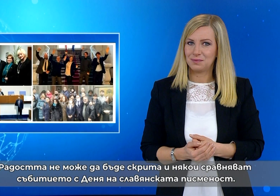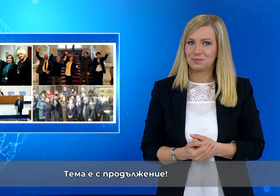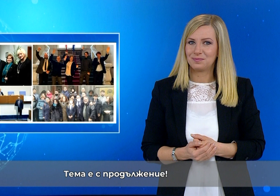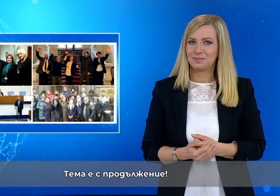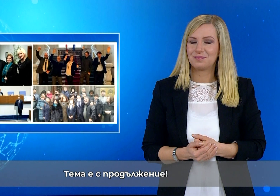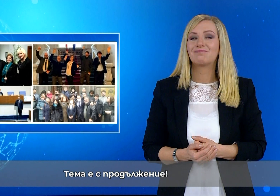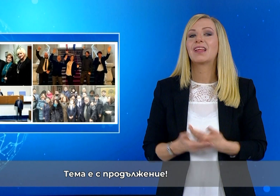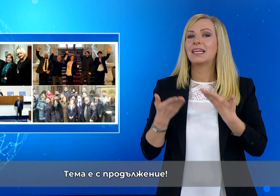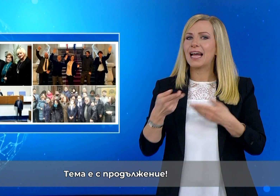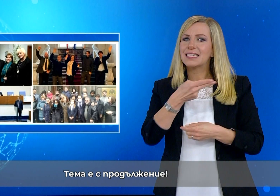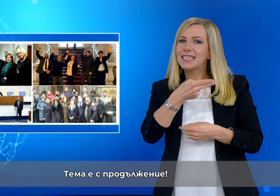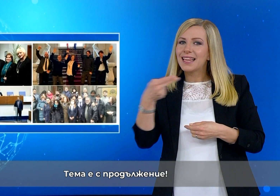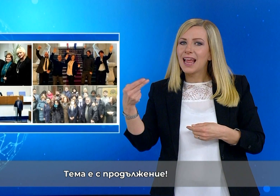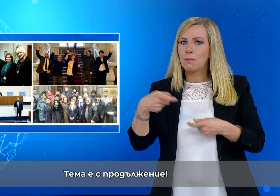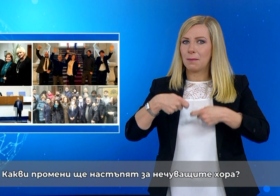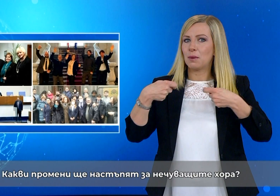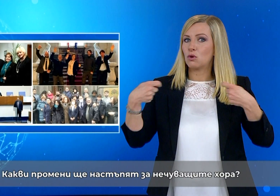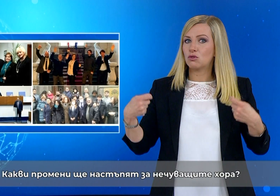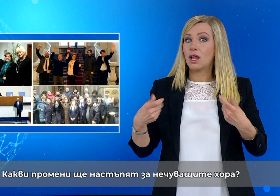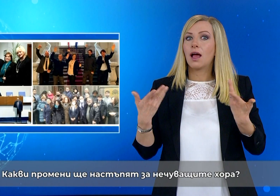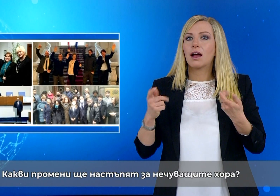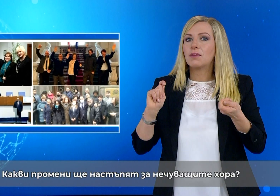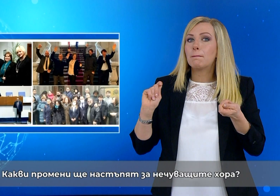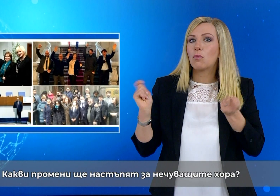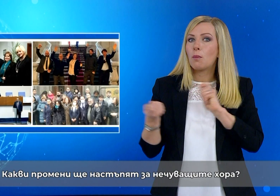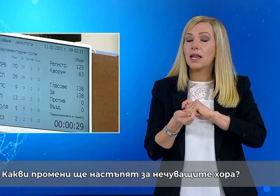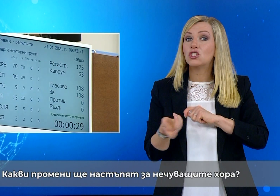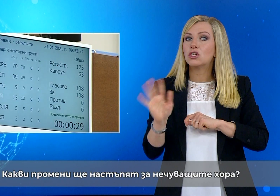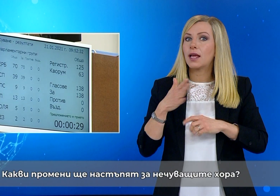Темата е с продължение. Какви промени ще настъпят за нечуващите хора?